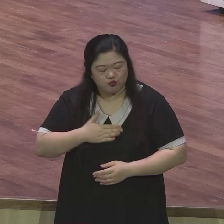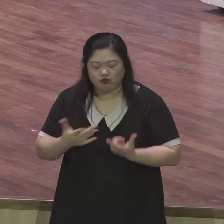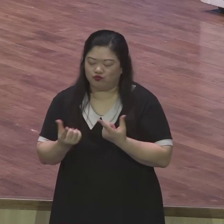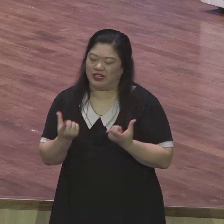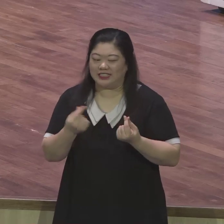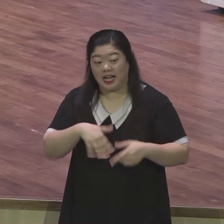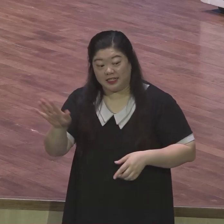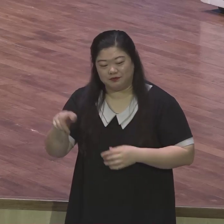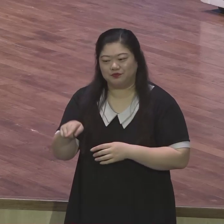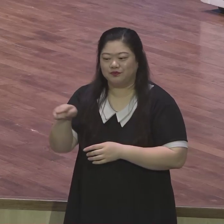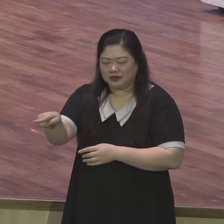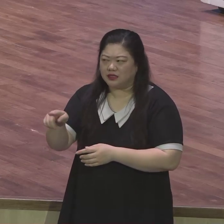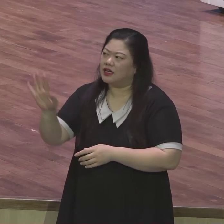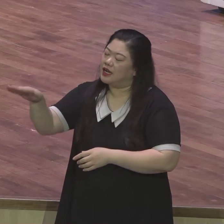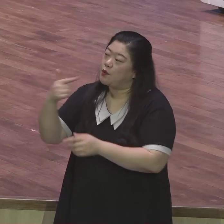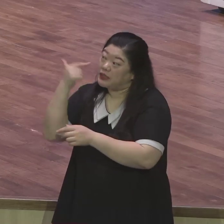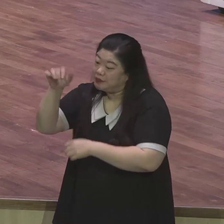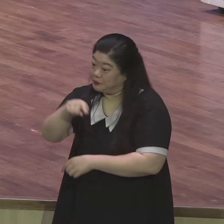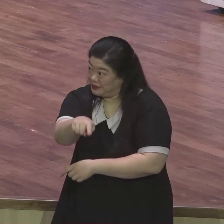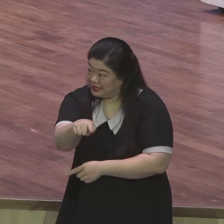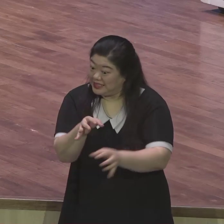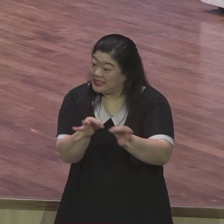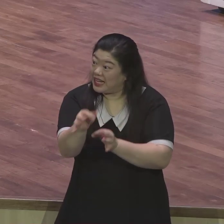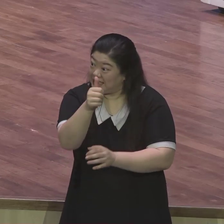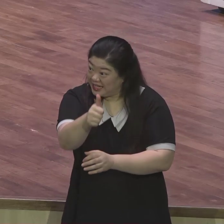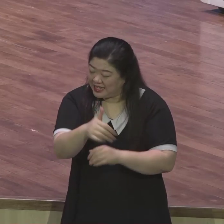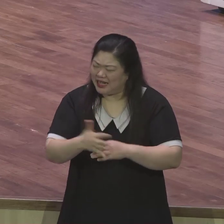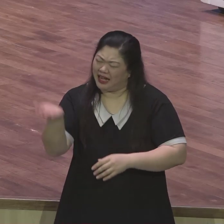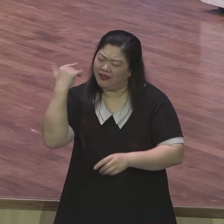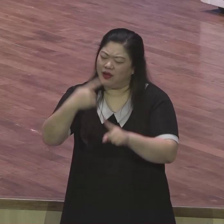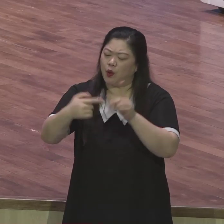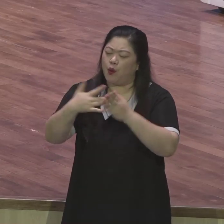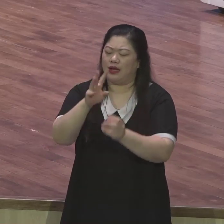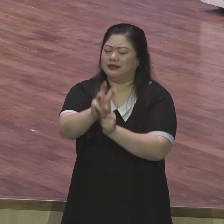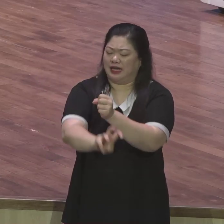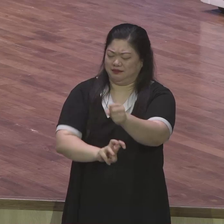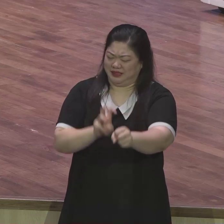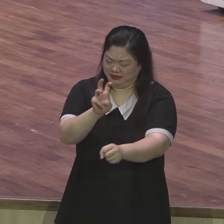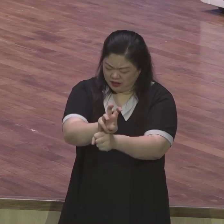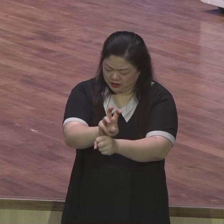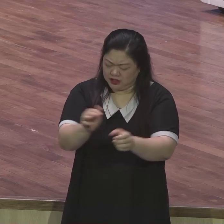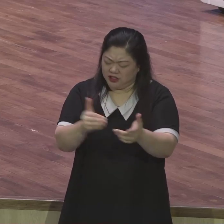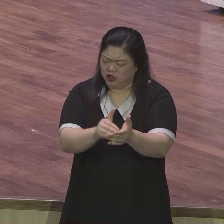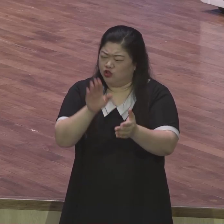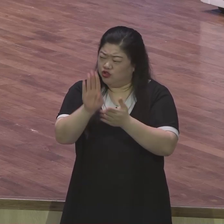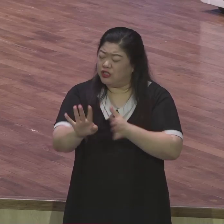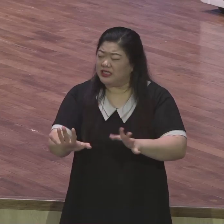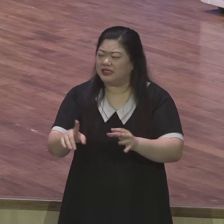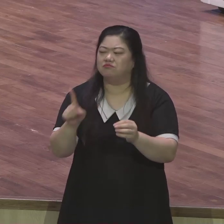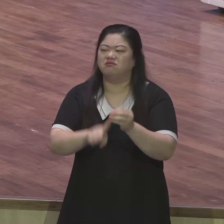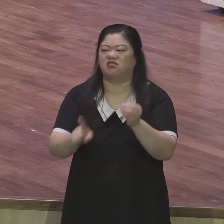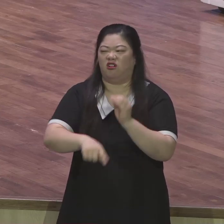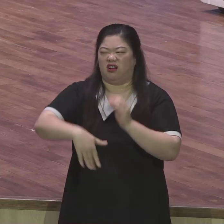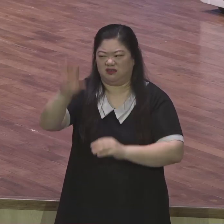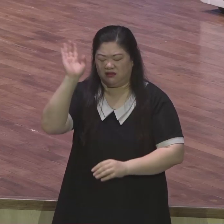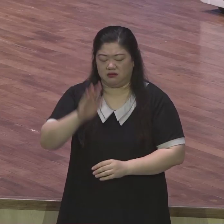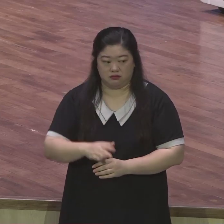지금은 열심히 절에 다니고 있습니다 이러는 거예요 30년 절에 열심히 다니는데요 기도해 주세요 이러더라고요